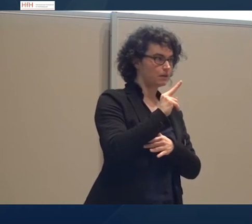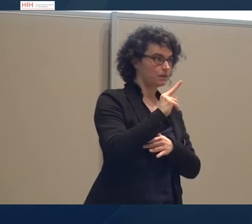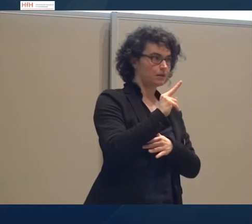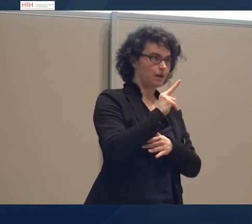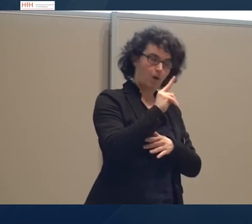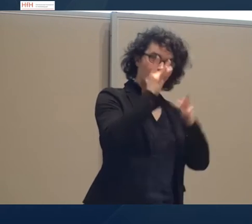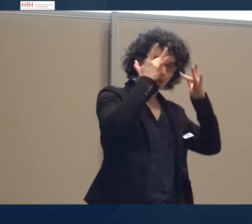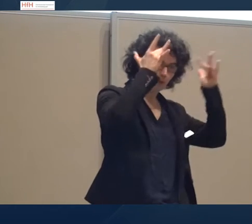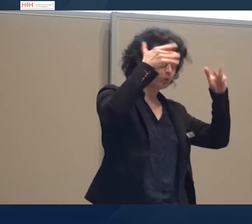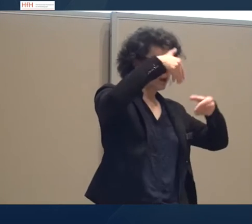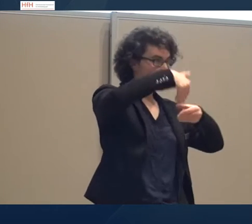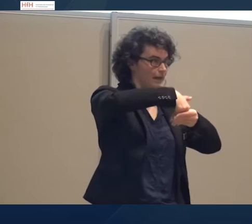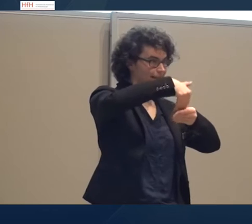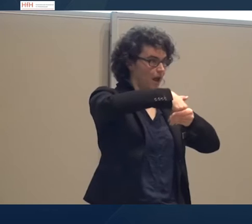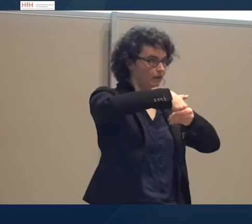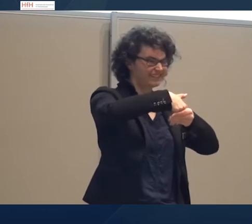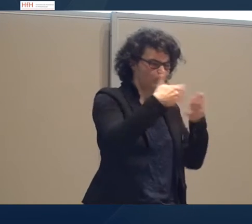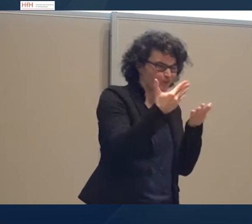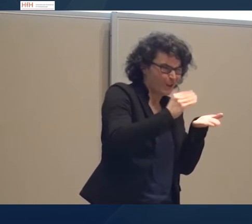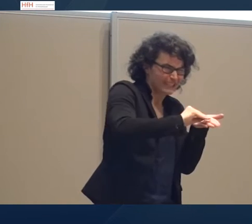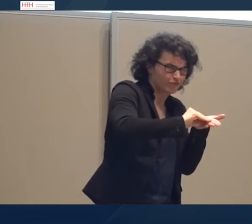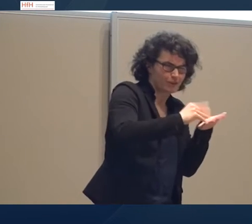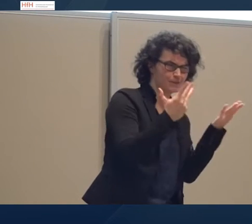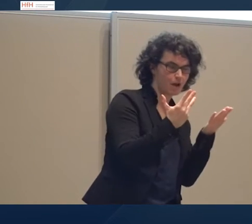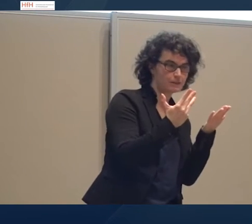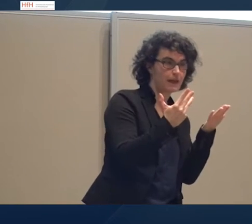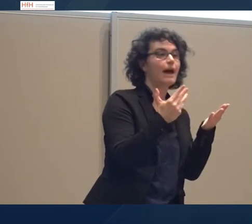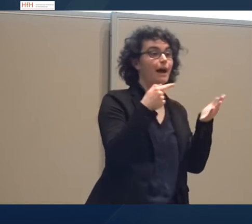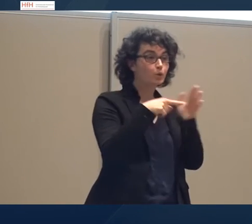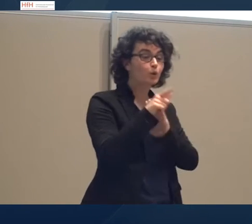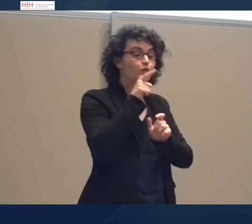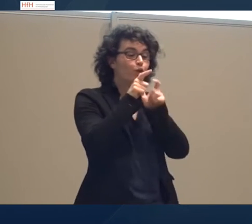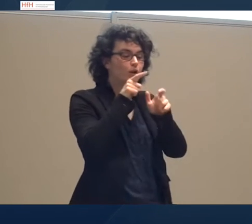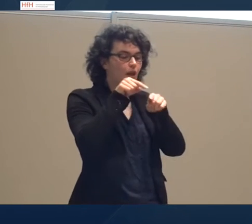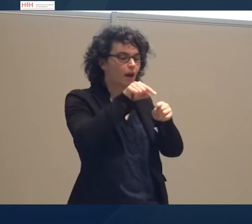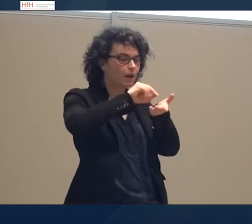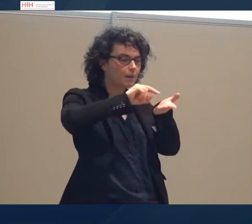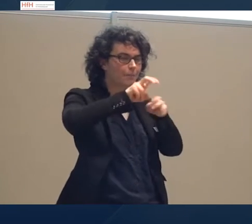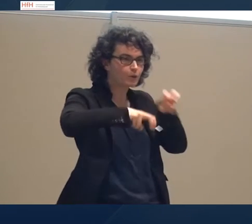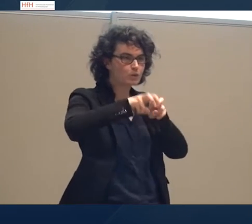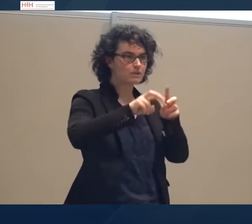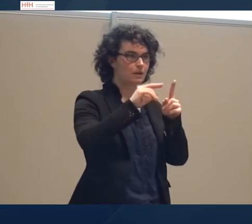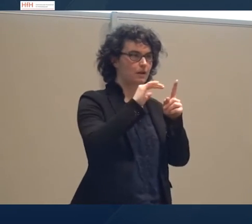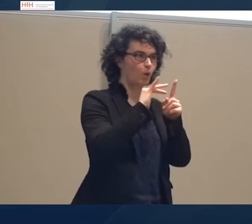nicht nur der Art, was da geschrieben wird, sondern auch durch die Wörter, die da verwendet werden, durch die Kontexte, in denen die Personen